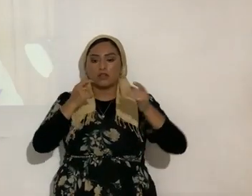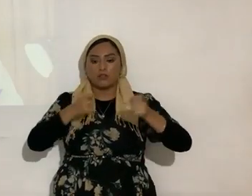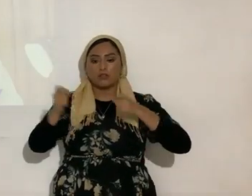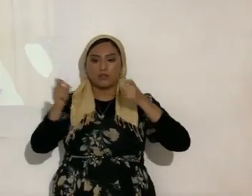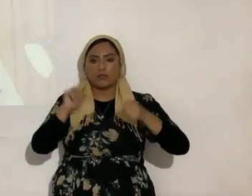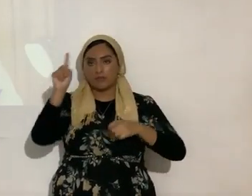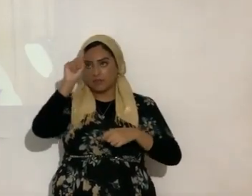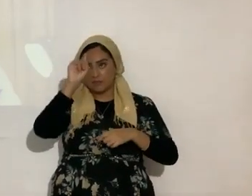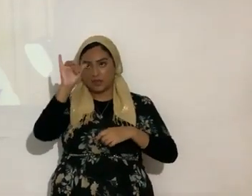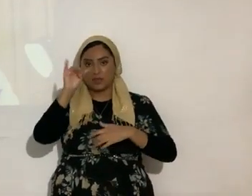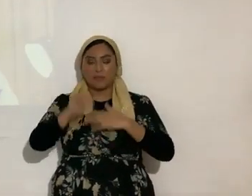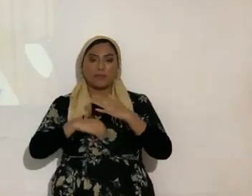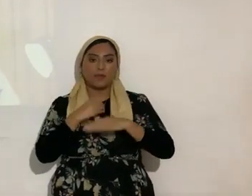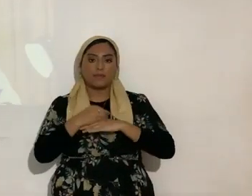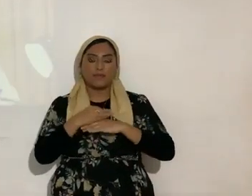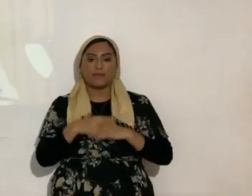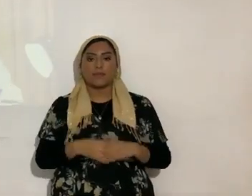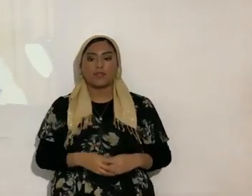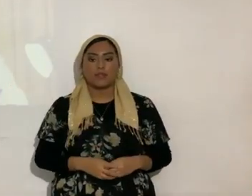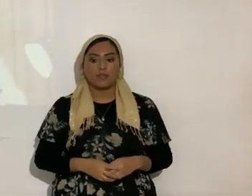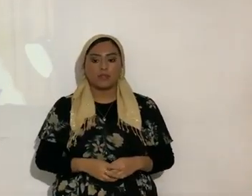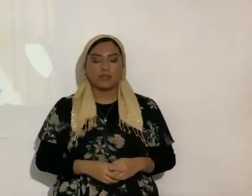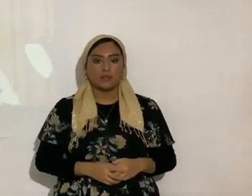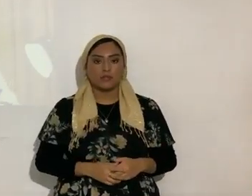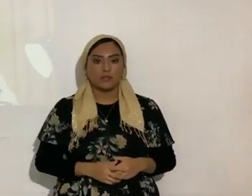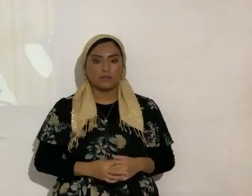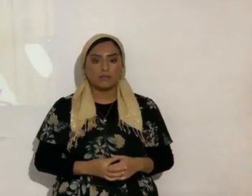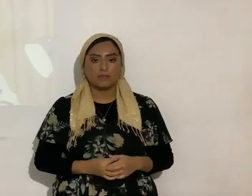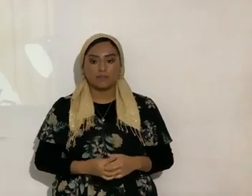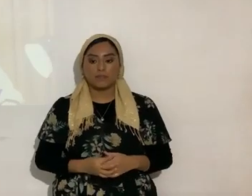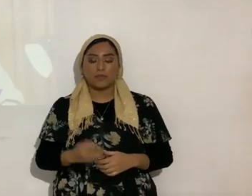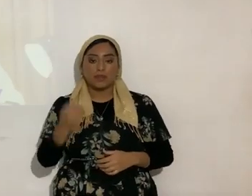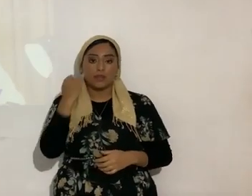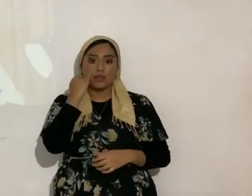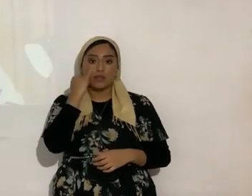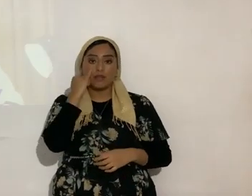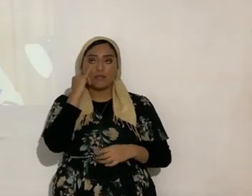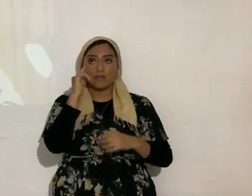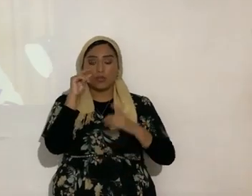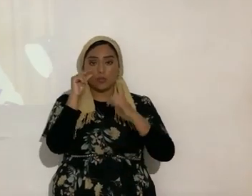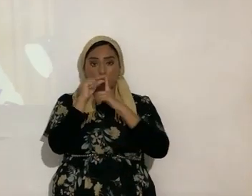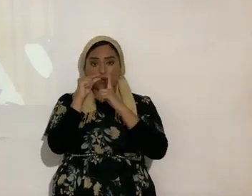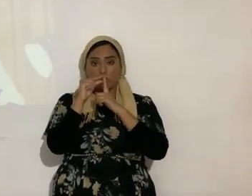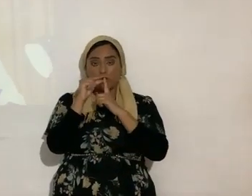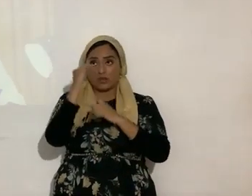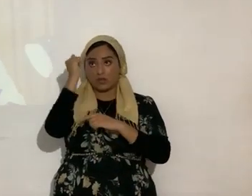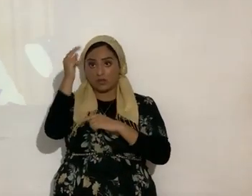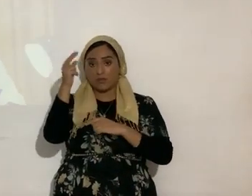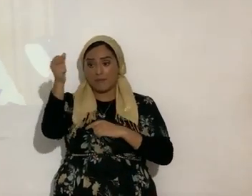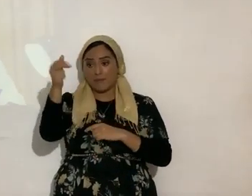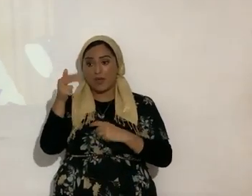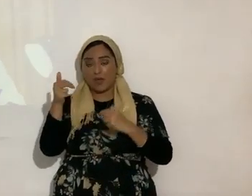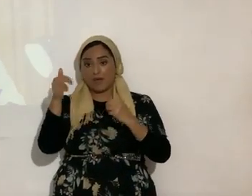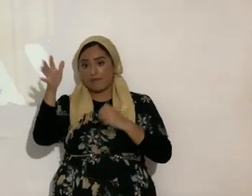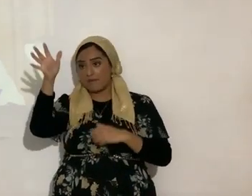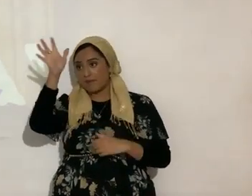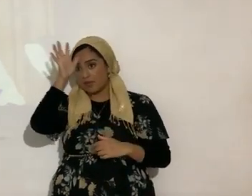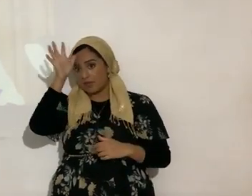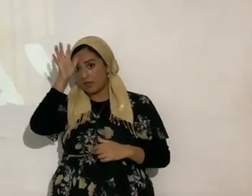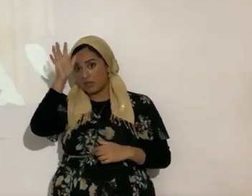de los siglos homen entonces a ver si la palabra tienes Yahshua regresó alaba todo lo